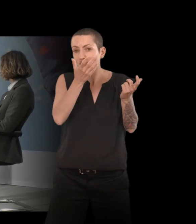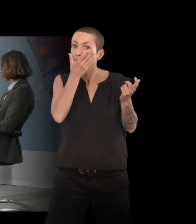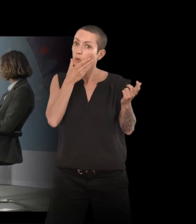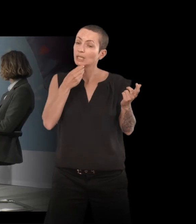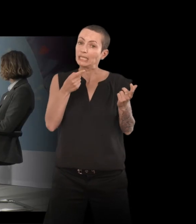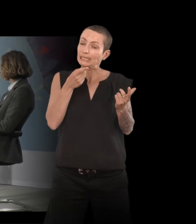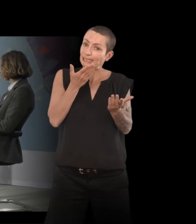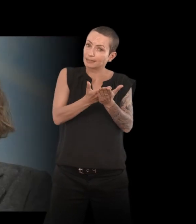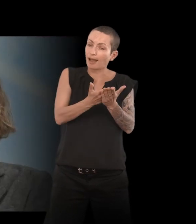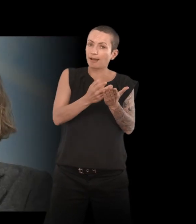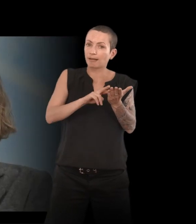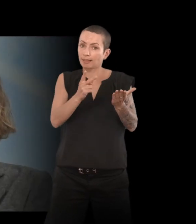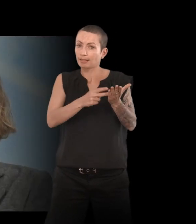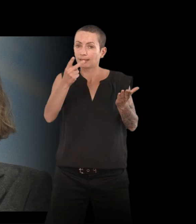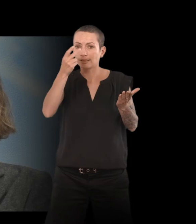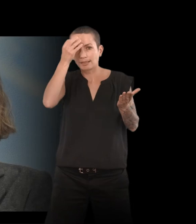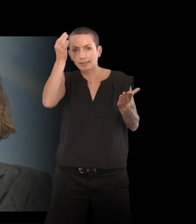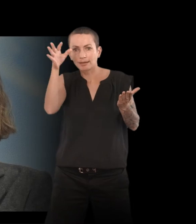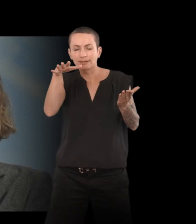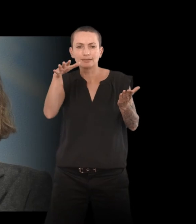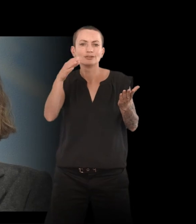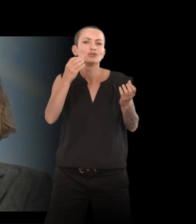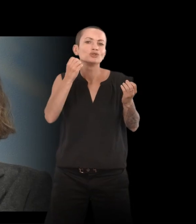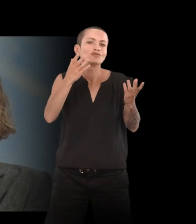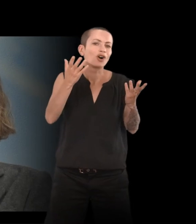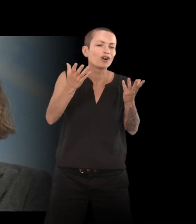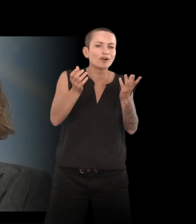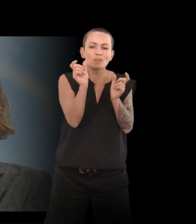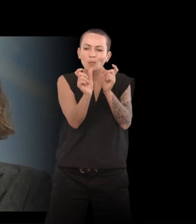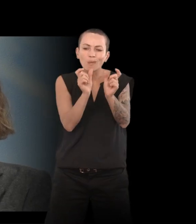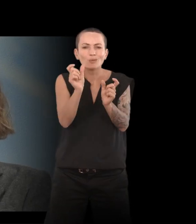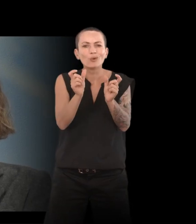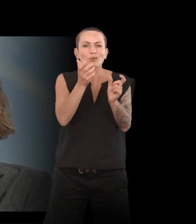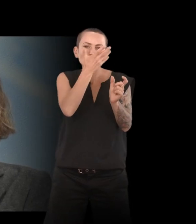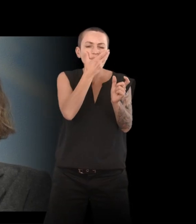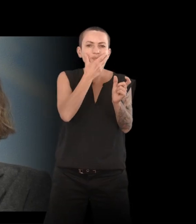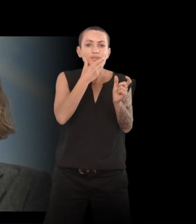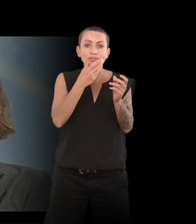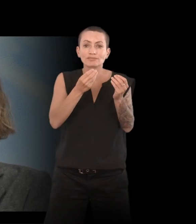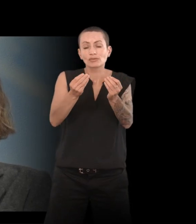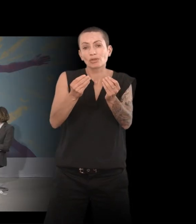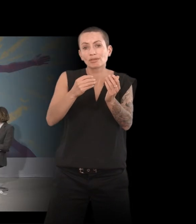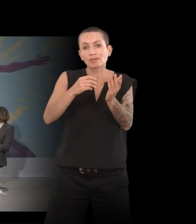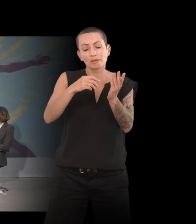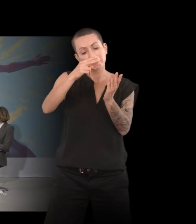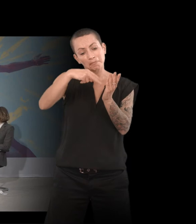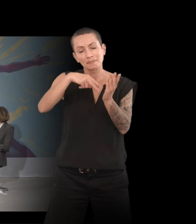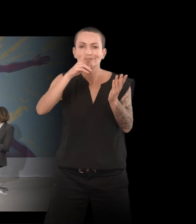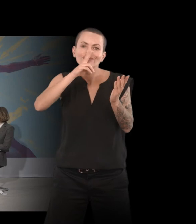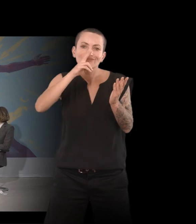créativité qui est très fleurie souvent et qui en fait donne une part extrêmement joyeuse au récit que vous